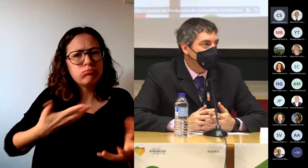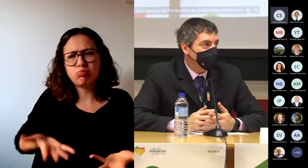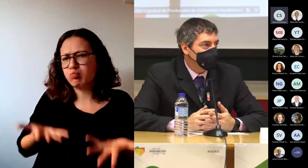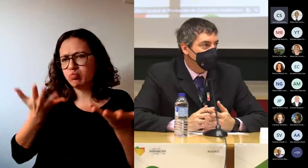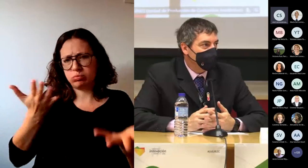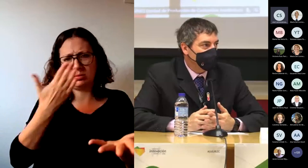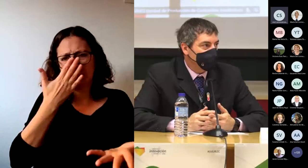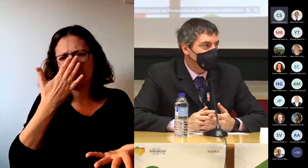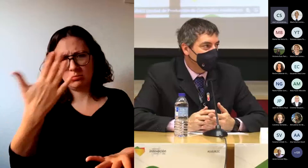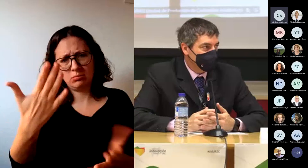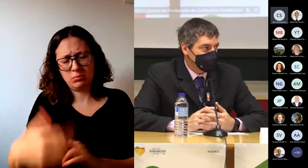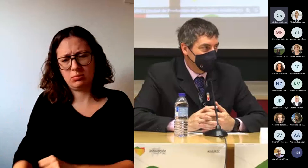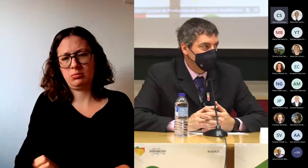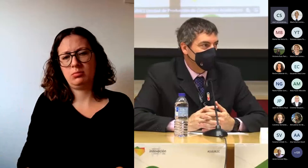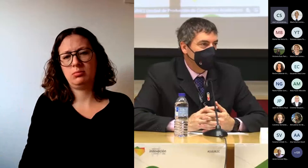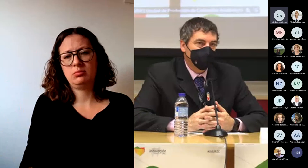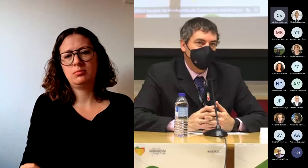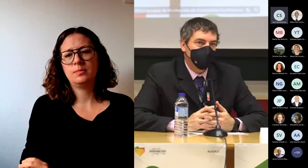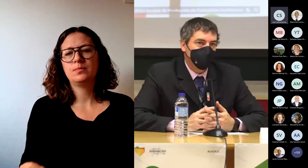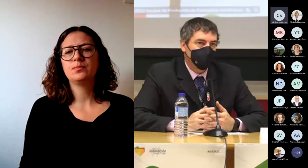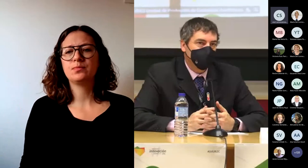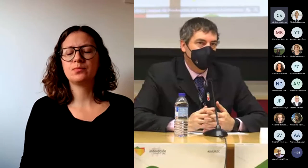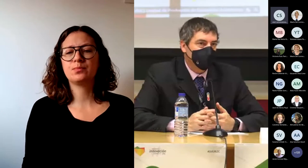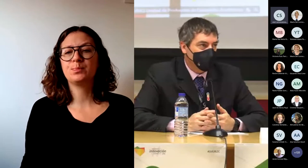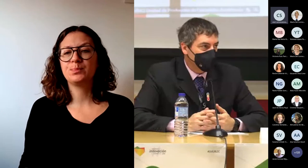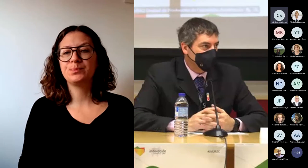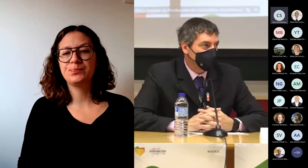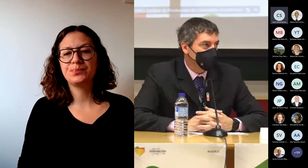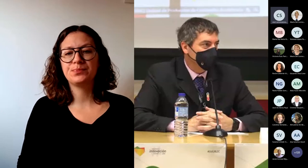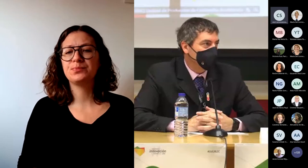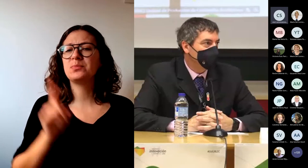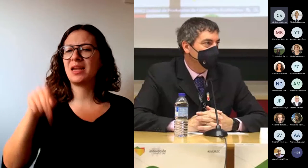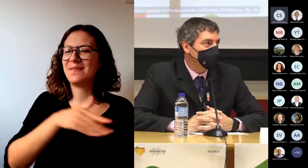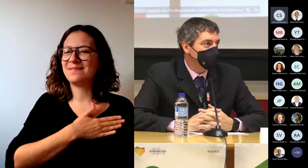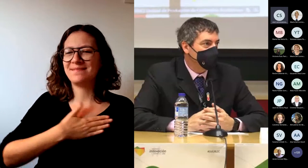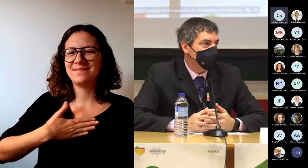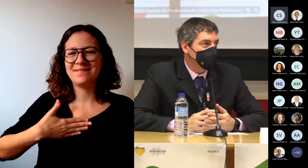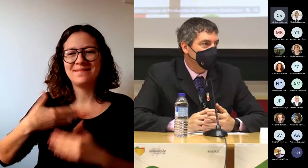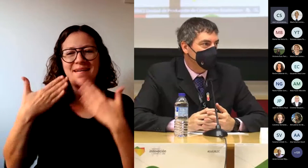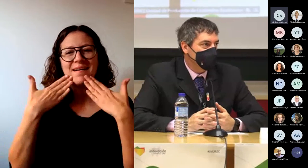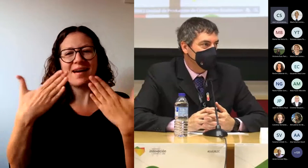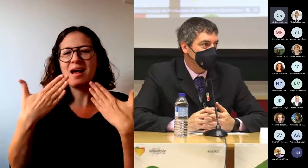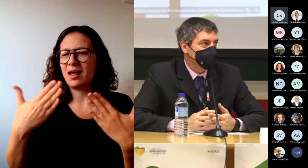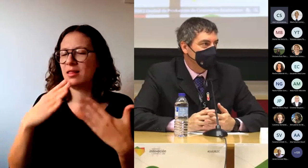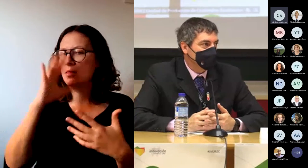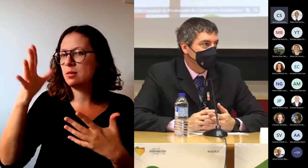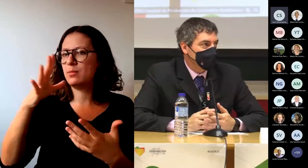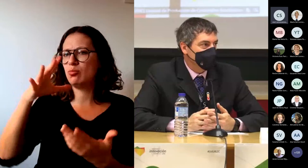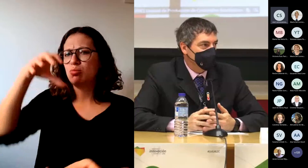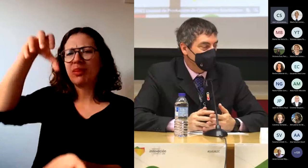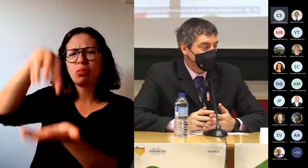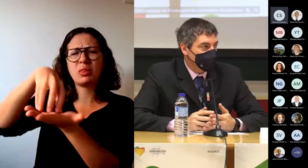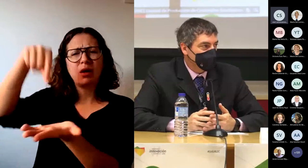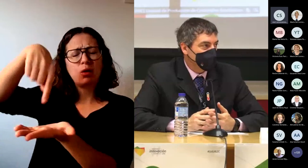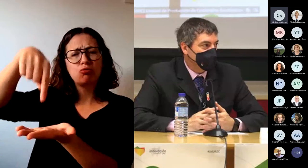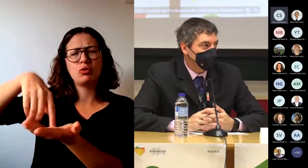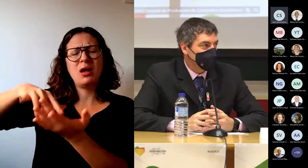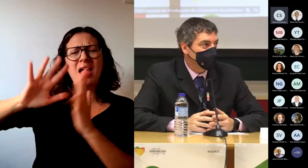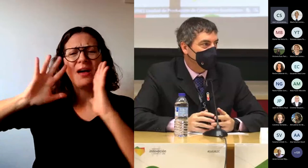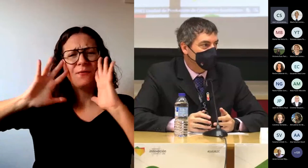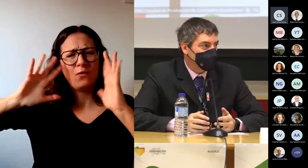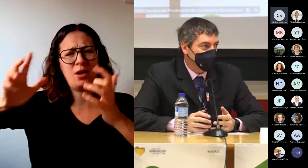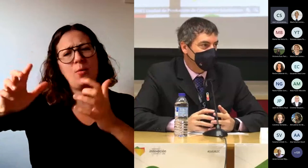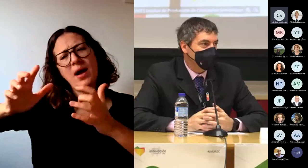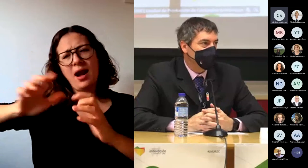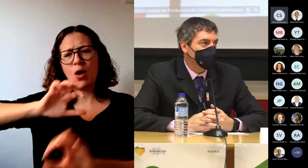También quería aprovechar para agradecer todo el esfuerzo que ha hecho el centro para organizar no solo estas jornadas,